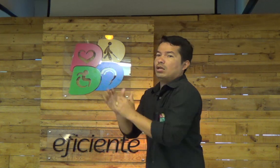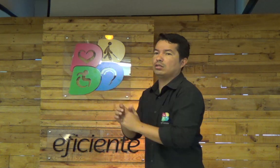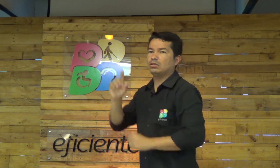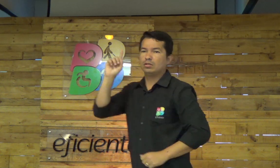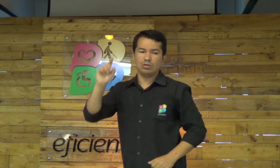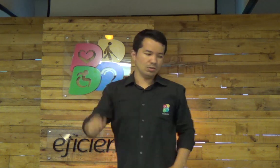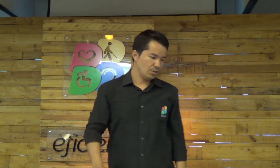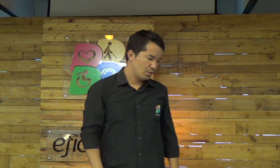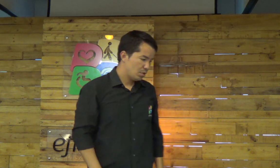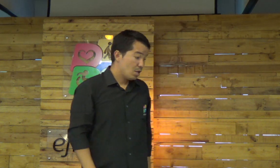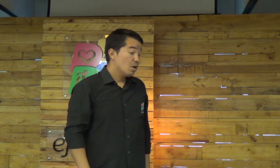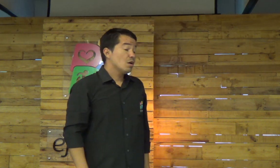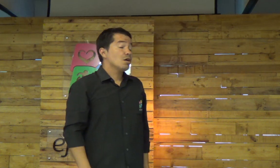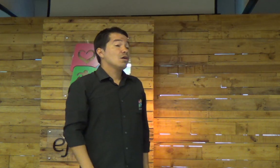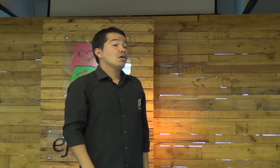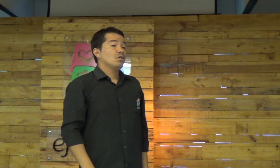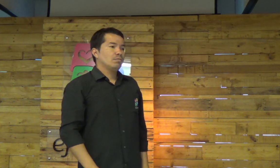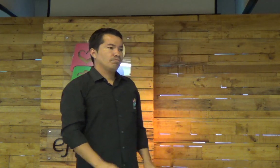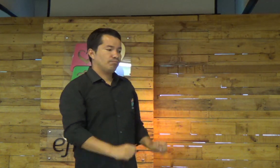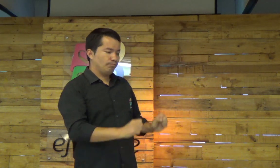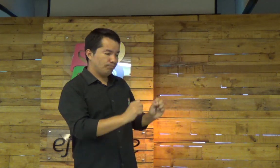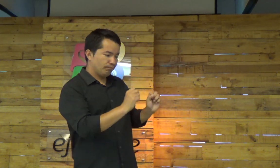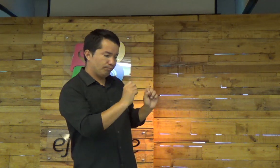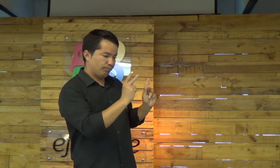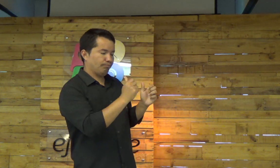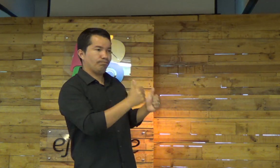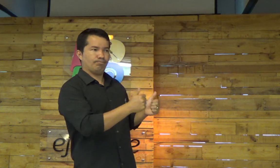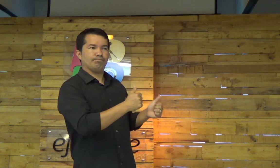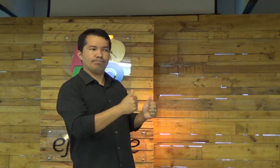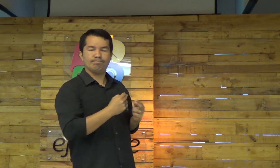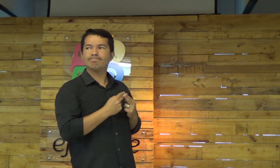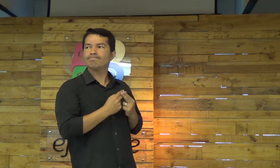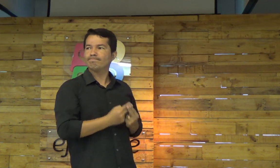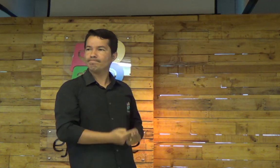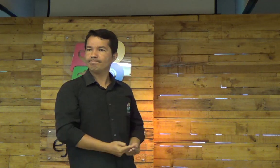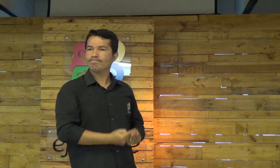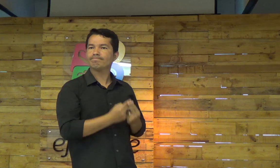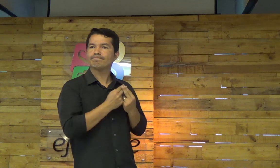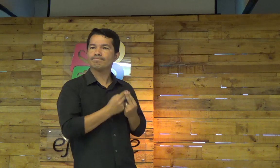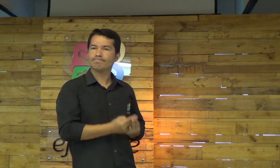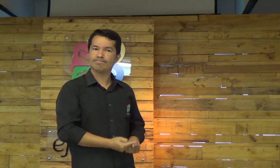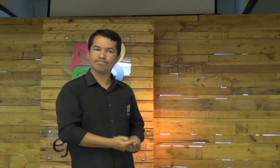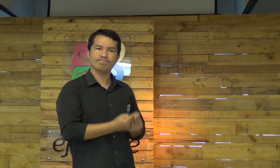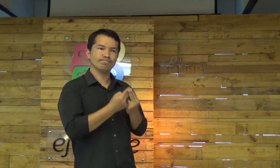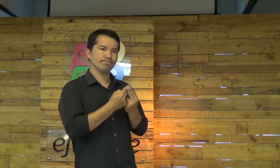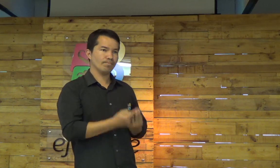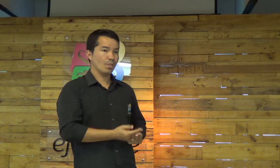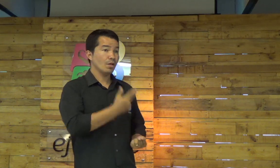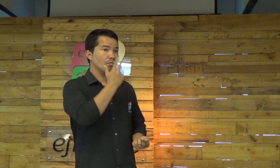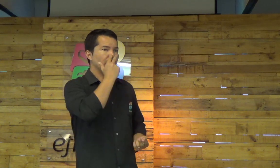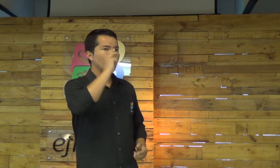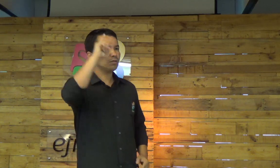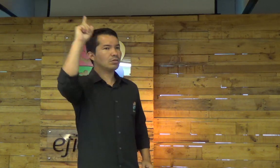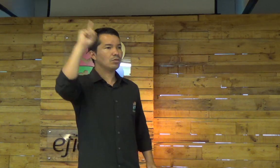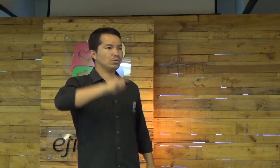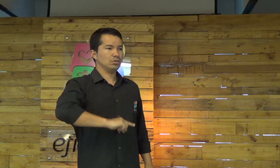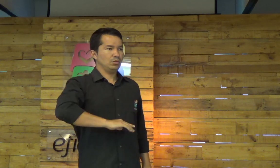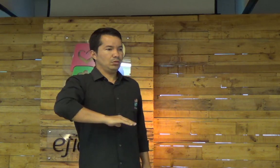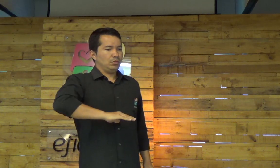Porque Ele está à frente de cada um de nós. Ah, então Deus olha e Jesus, e acaba aceitando e